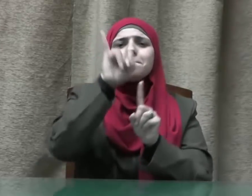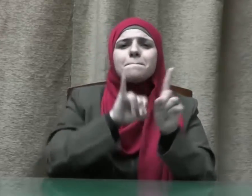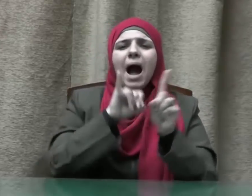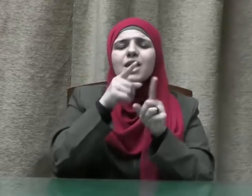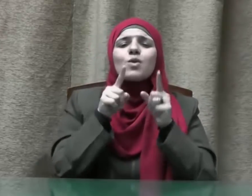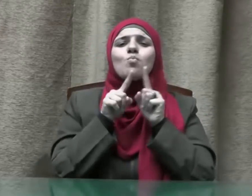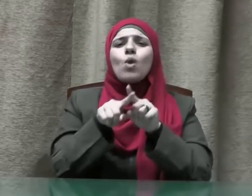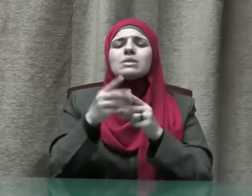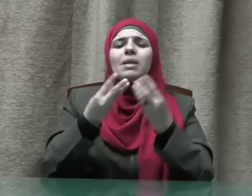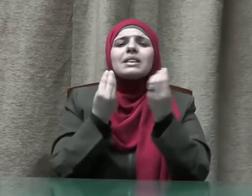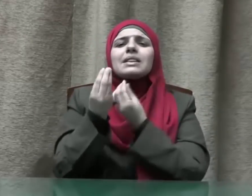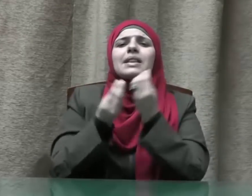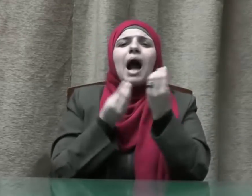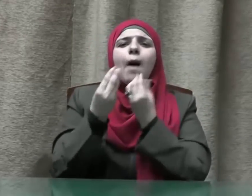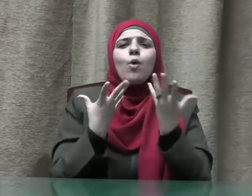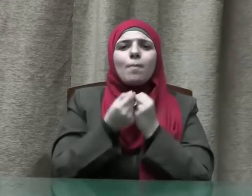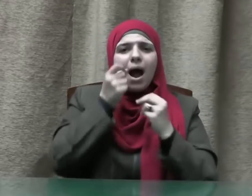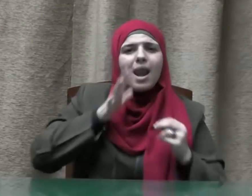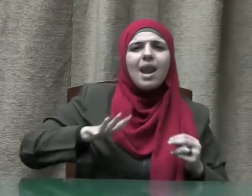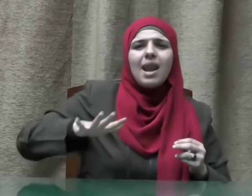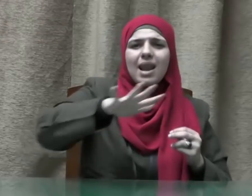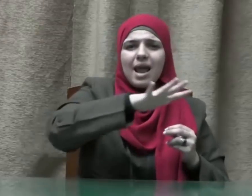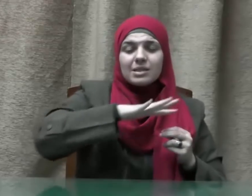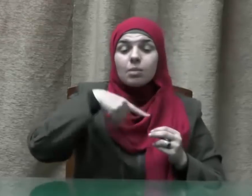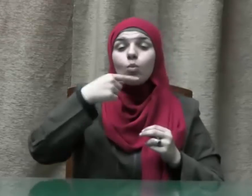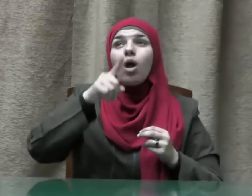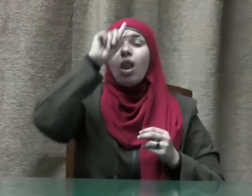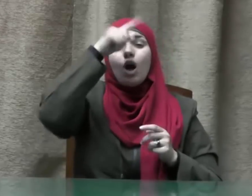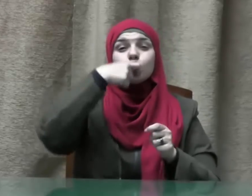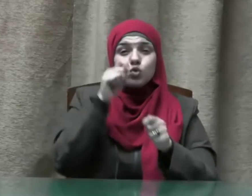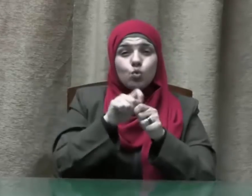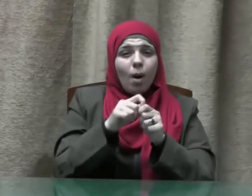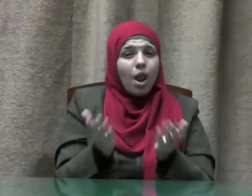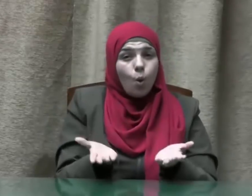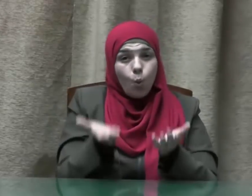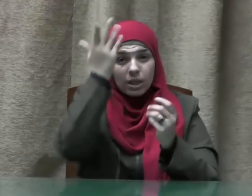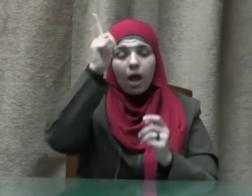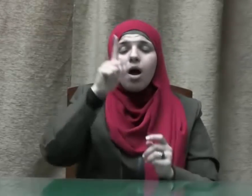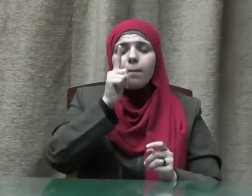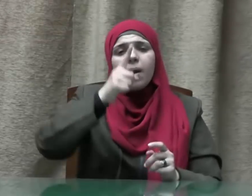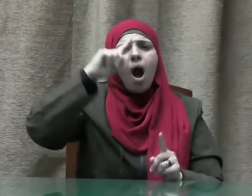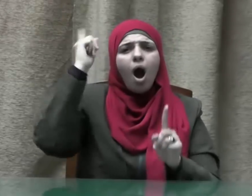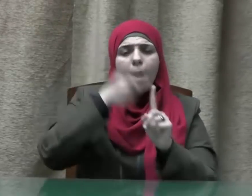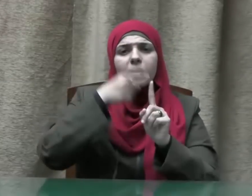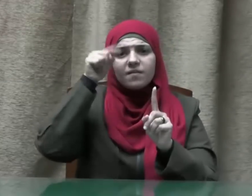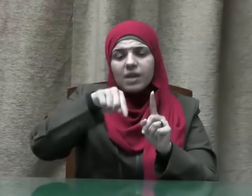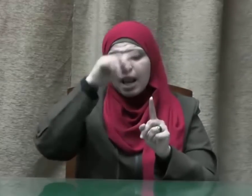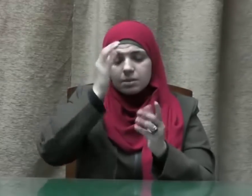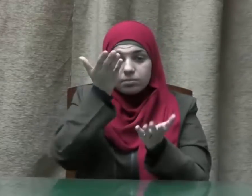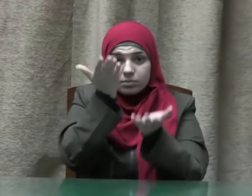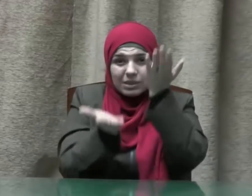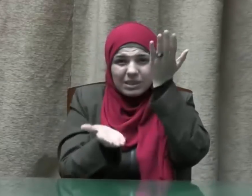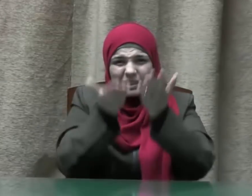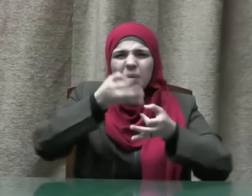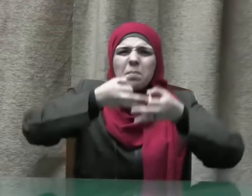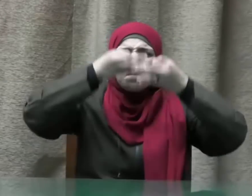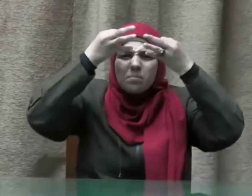يتعامل بها الناس فالله عز وجل أمر بإقامة الوزن بالقصط في كتابه